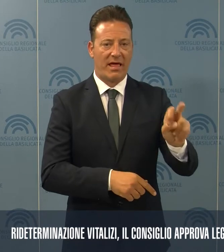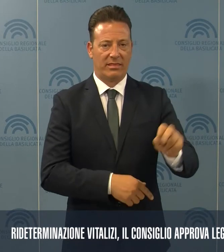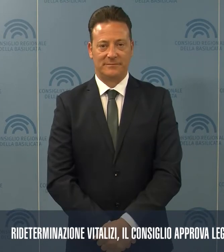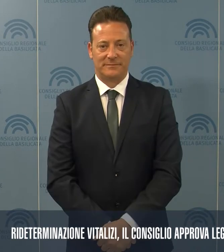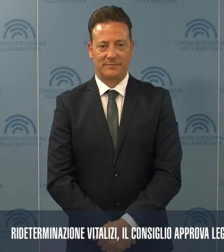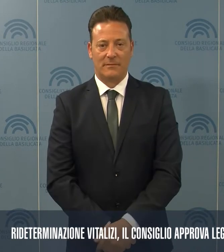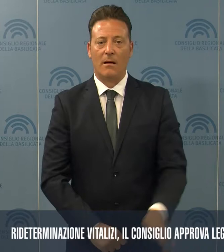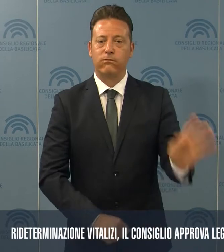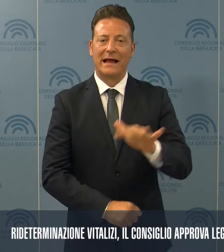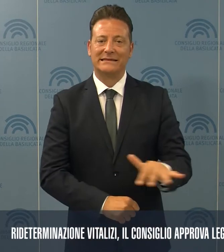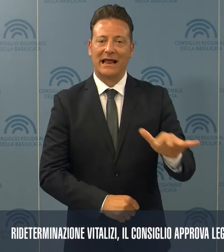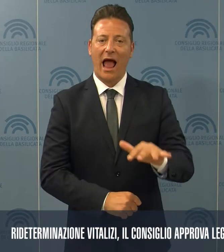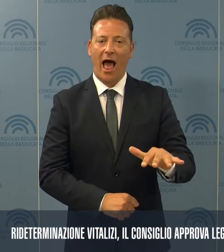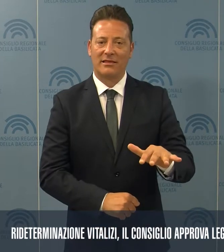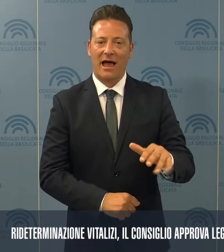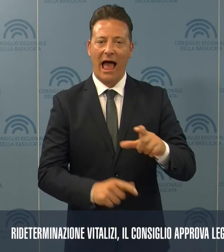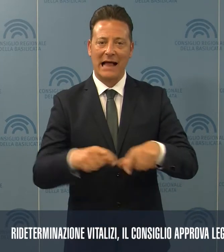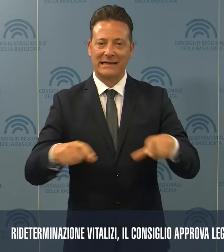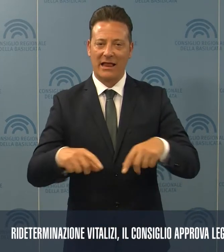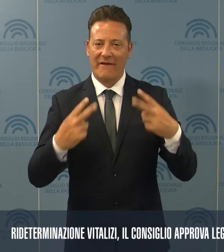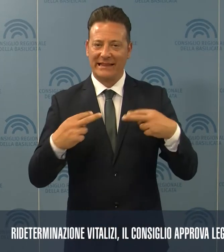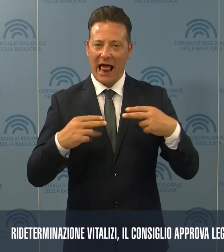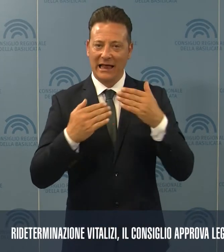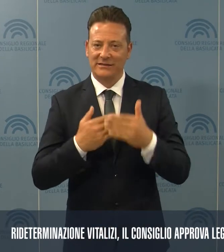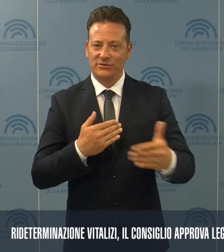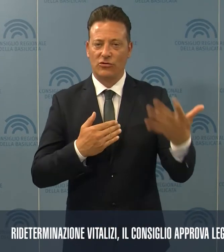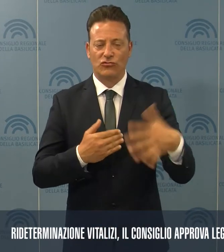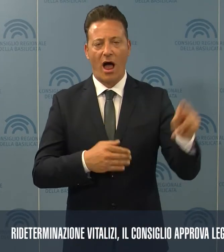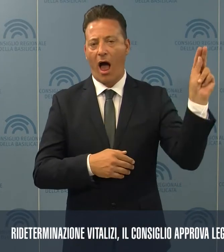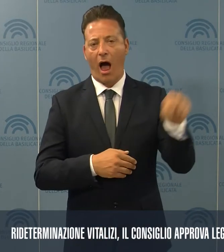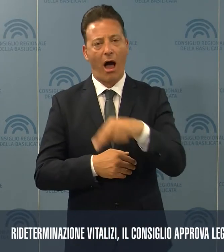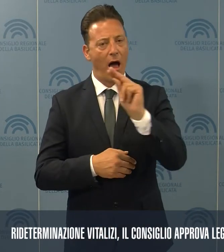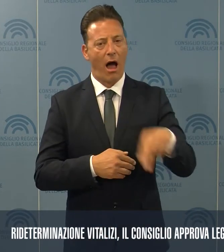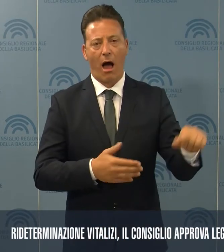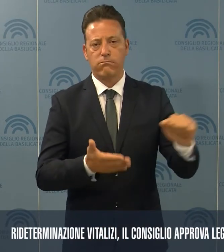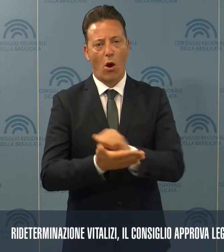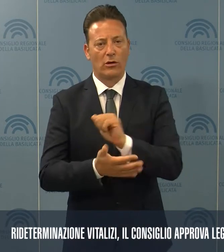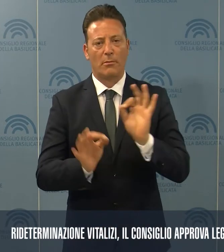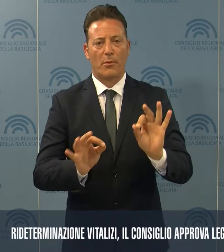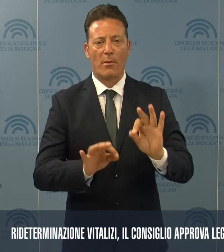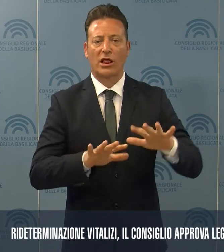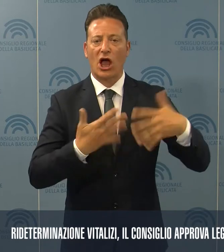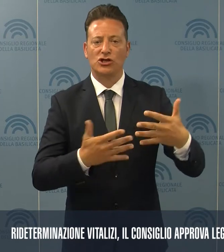In Basilicata l'assegno vitalizio è stato abolito a partire dalla decima legislatura.